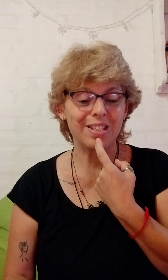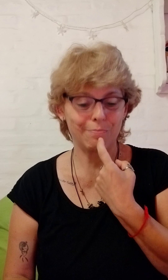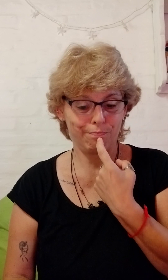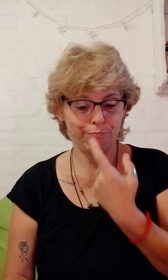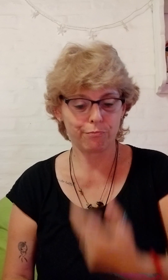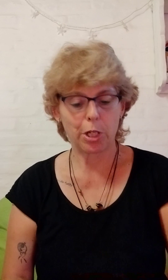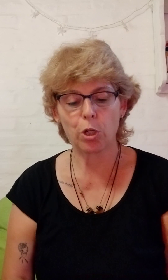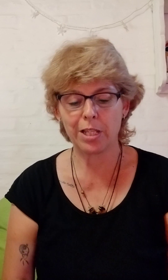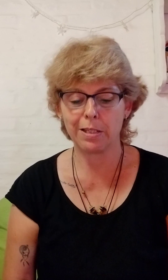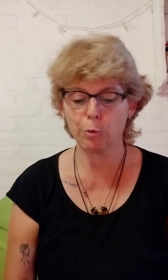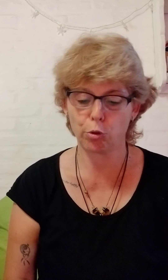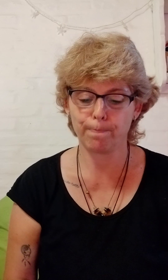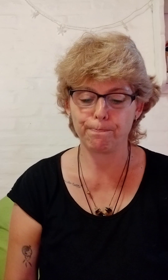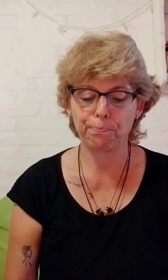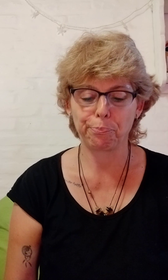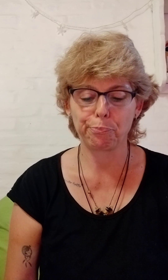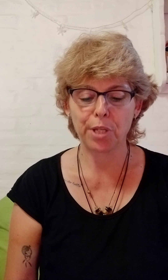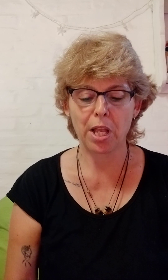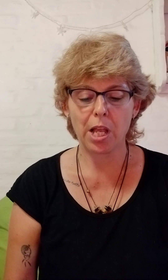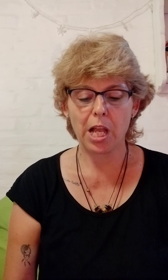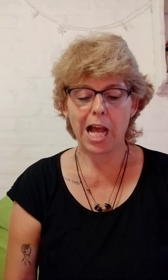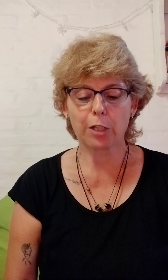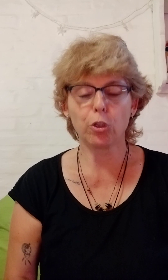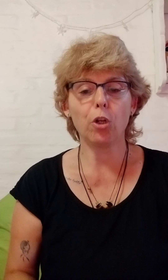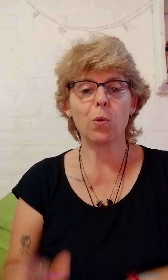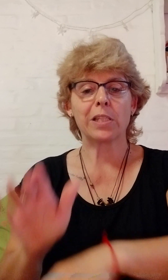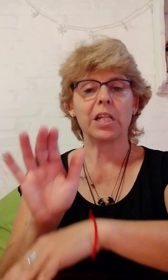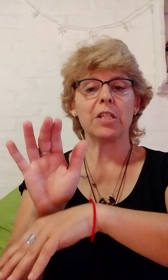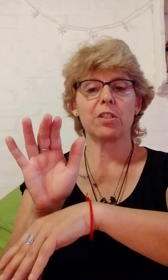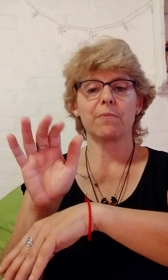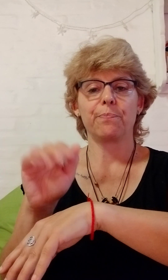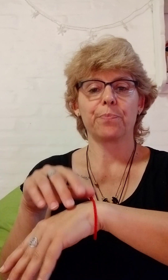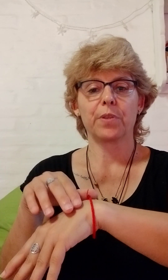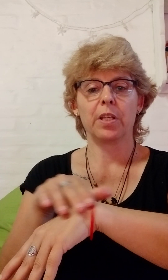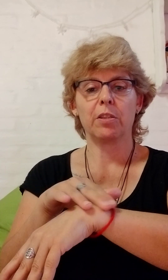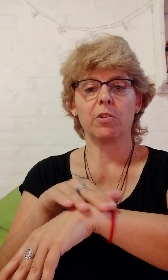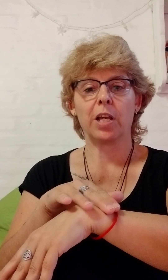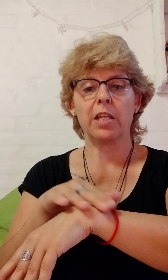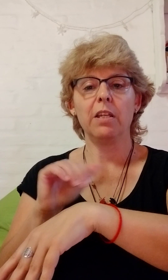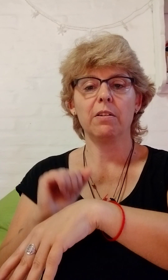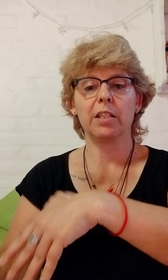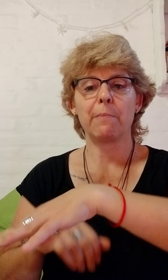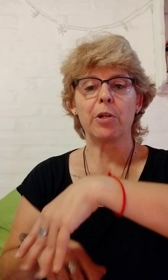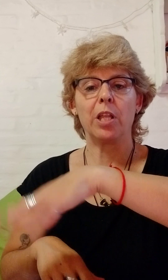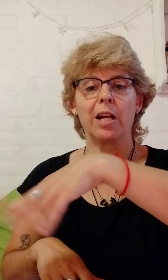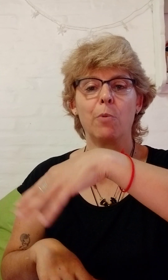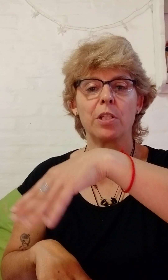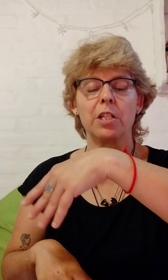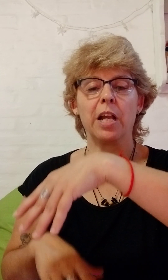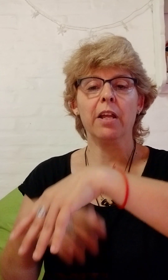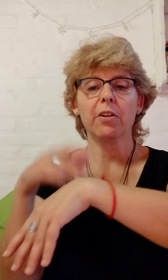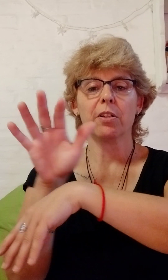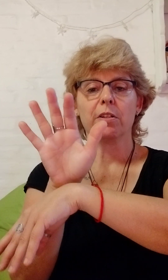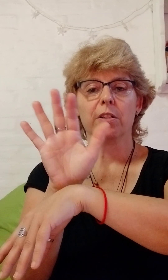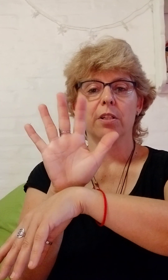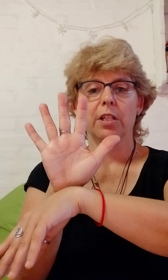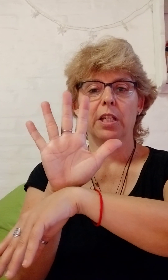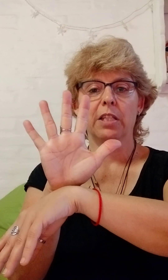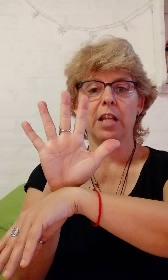es. Lo que decimos. Actor o actriz. Ahí. Esta mano la dejamos así caer. Esta